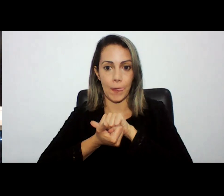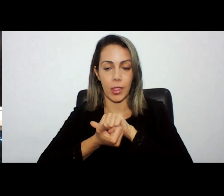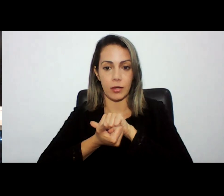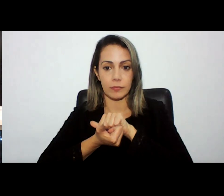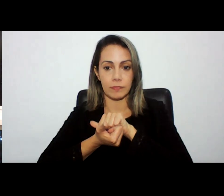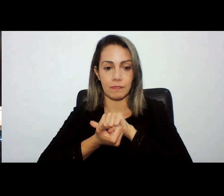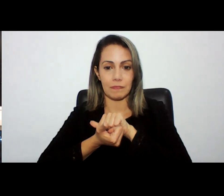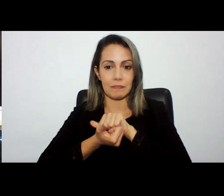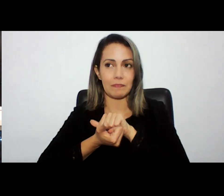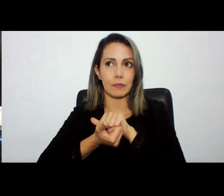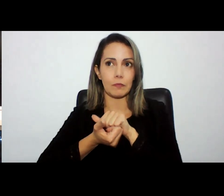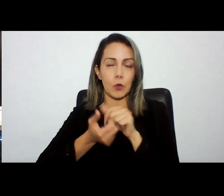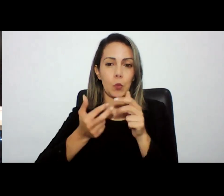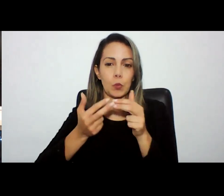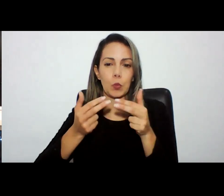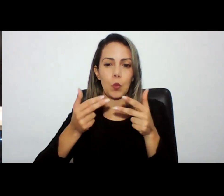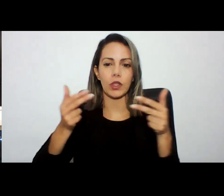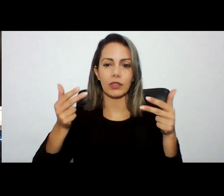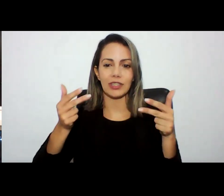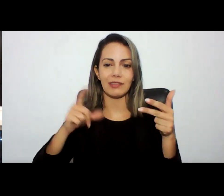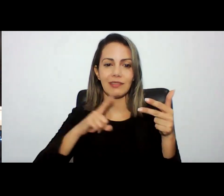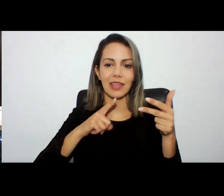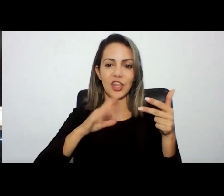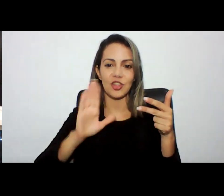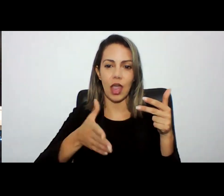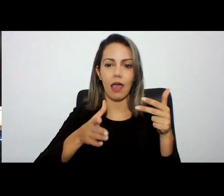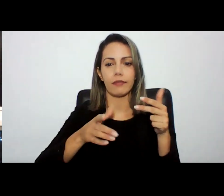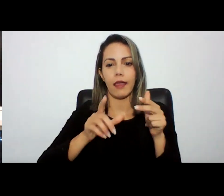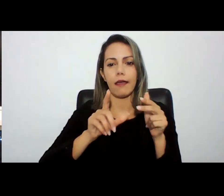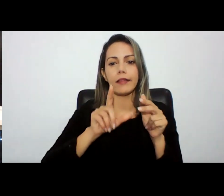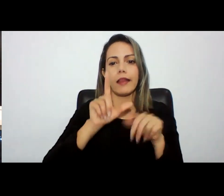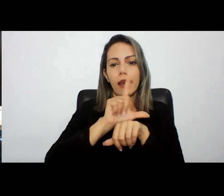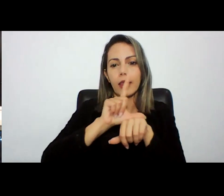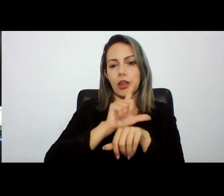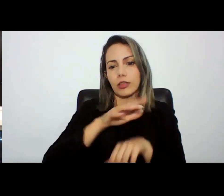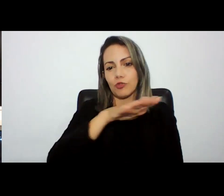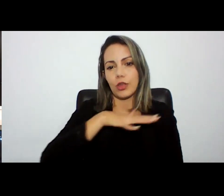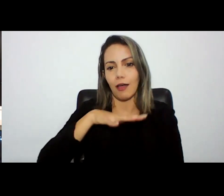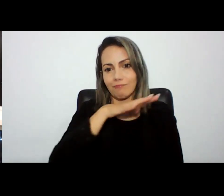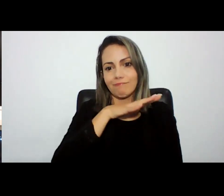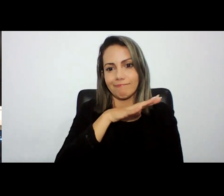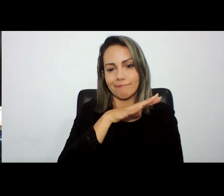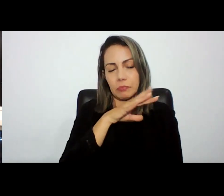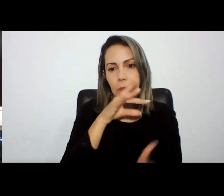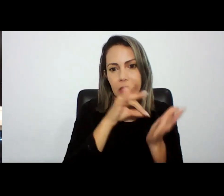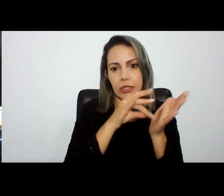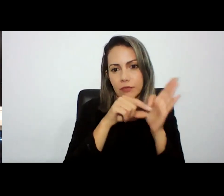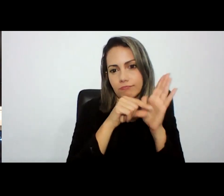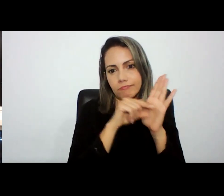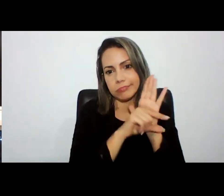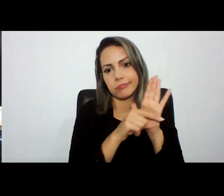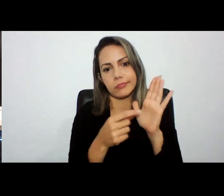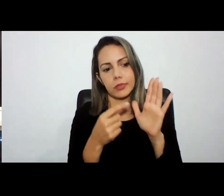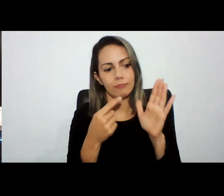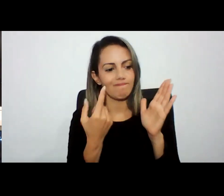em alguma coisa prevista na legislação de maneira específica e com isso a gente acaba às vezes perdendo